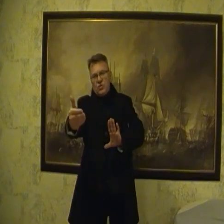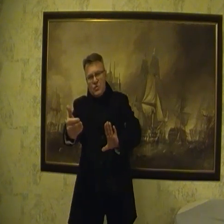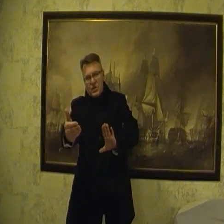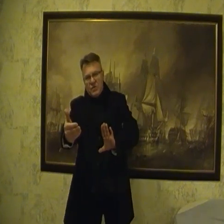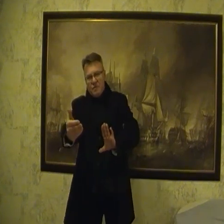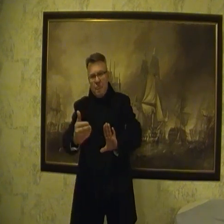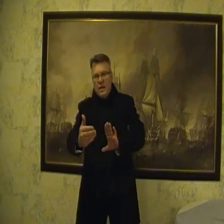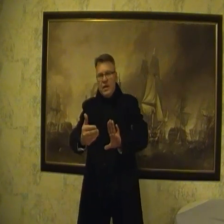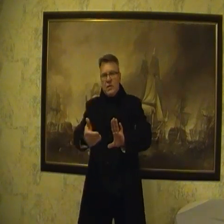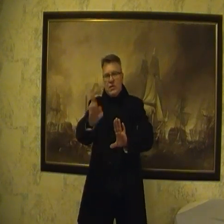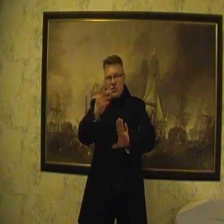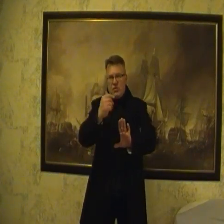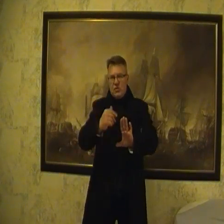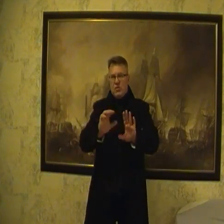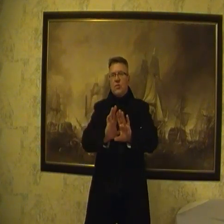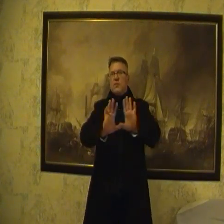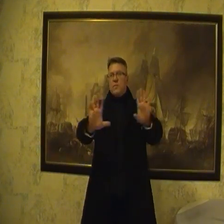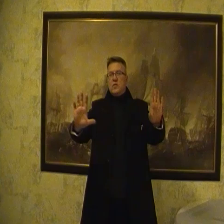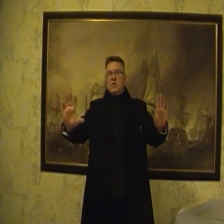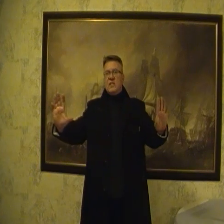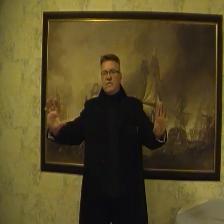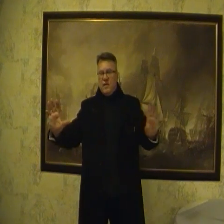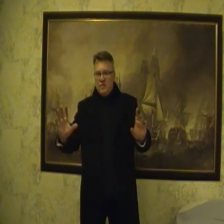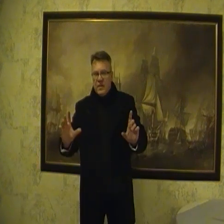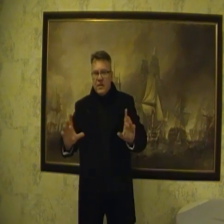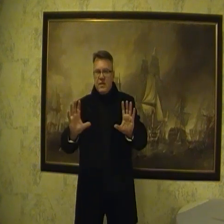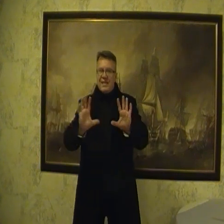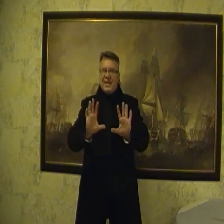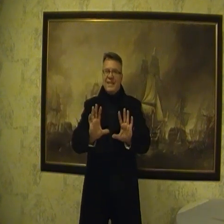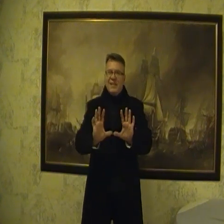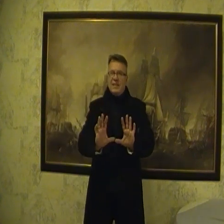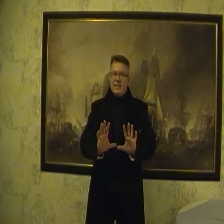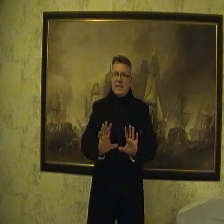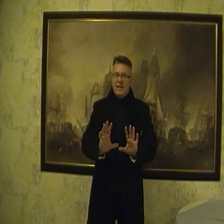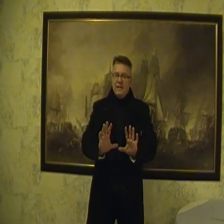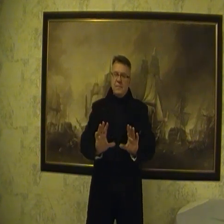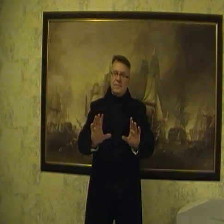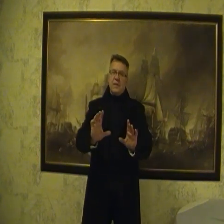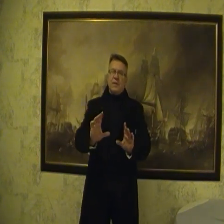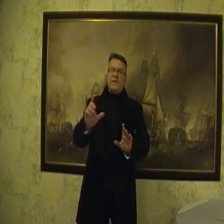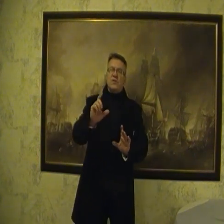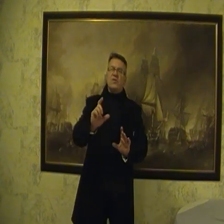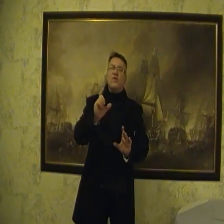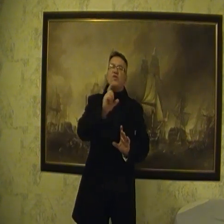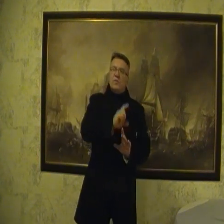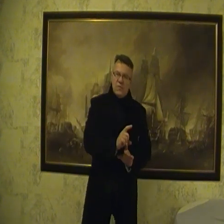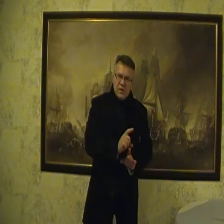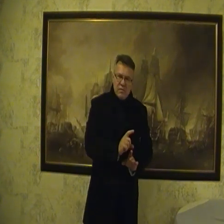chcą ukryć, tylko to, co oni powiedzmy przedstawiają. Bo jest taka generalna zasada. Nieważne, co oni mówią,